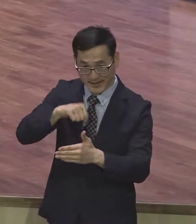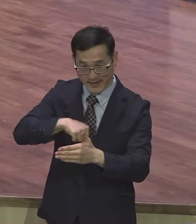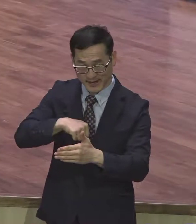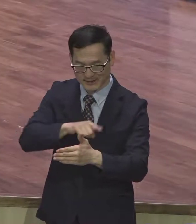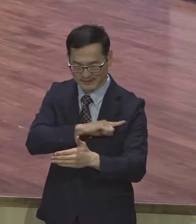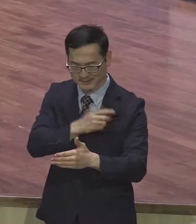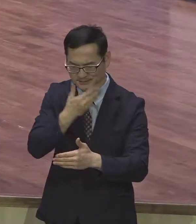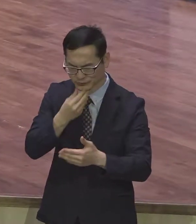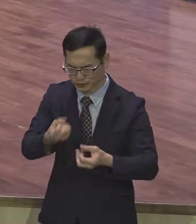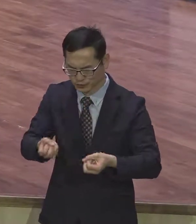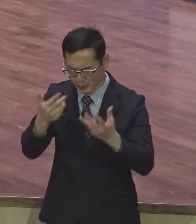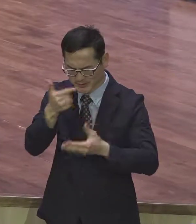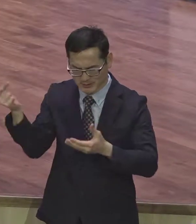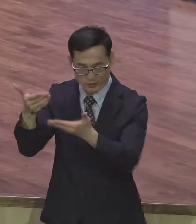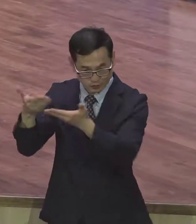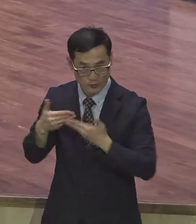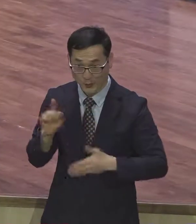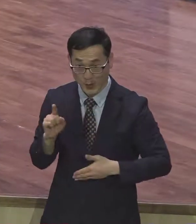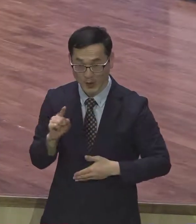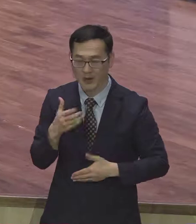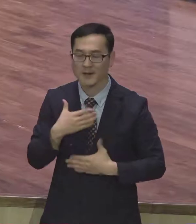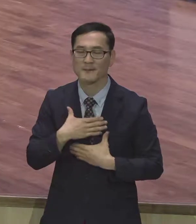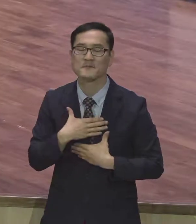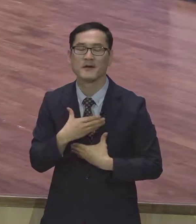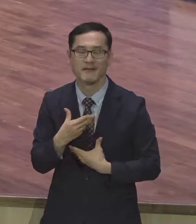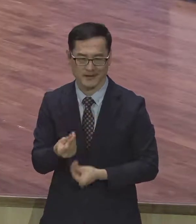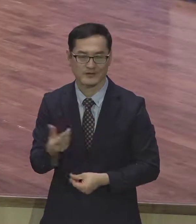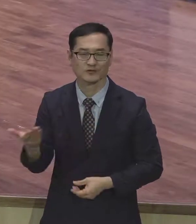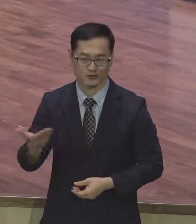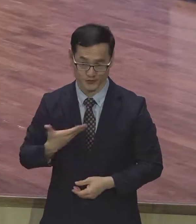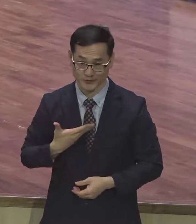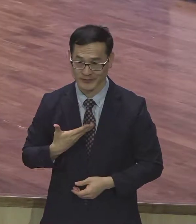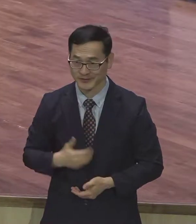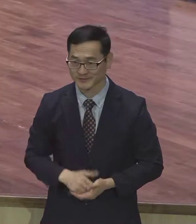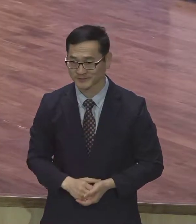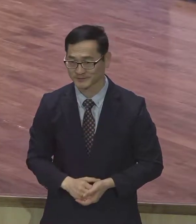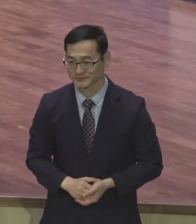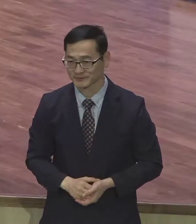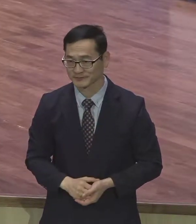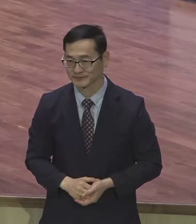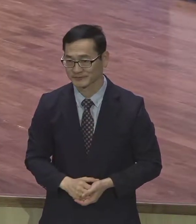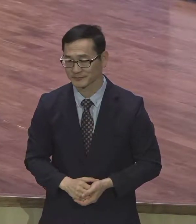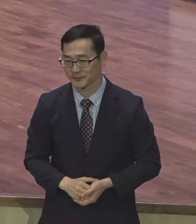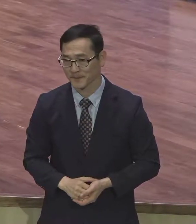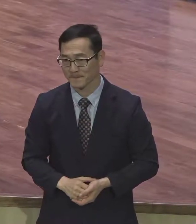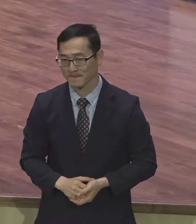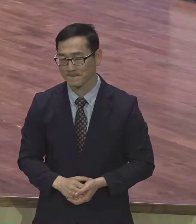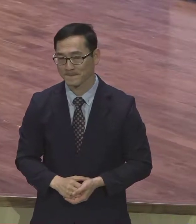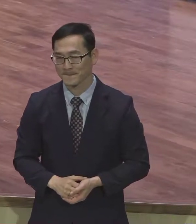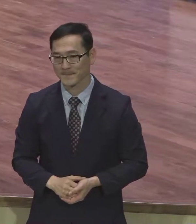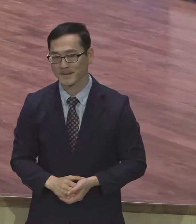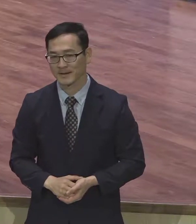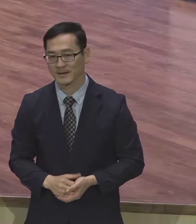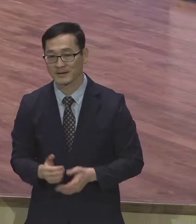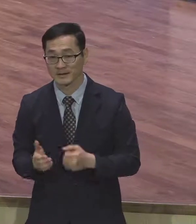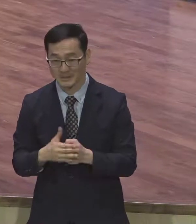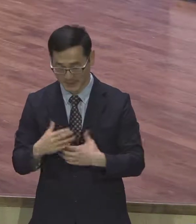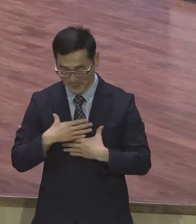뭐냐 평강이야 평강 평강입니다. 그래서 절대로 여러분 평강을 뺏기지 말길